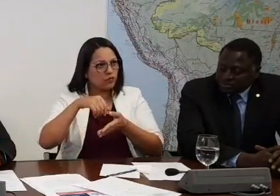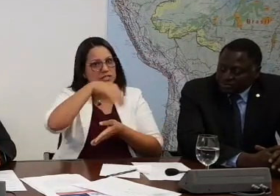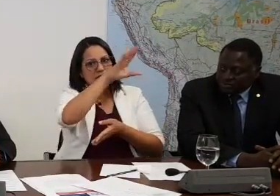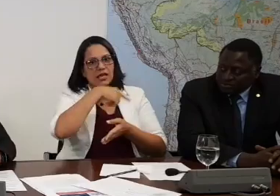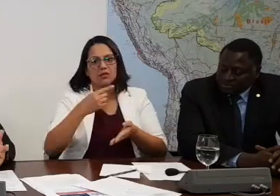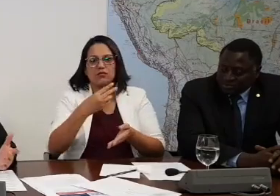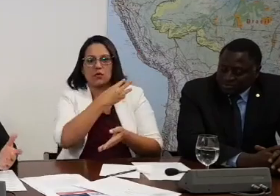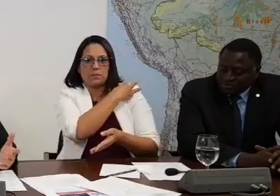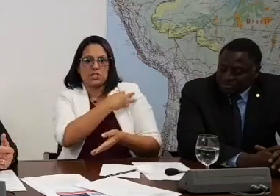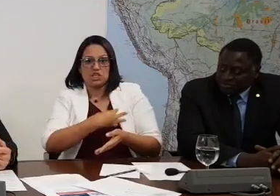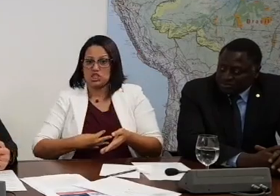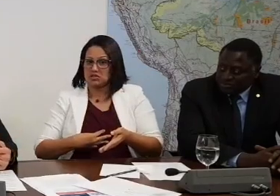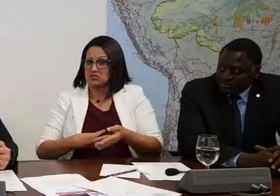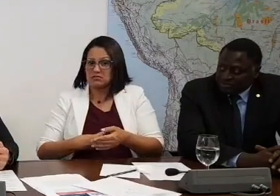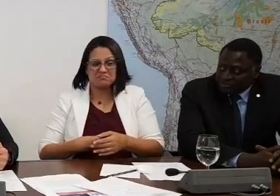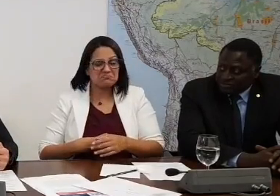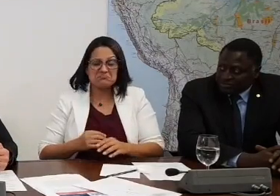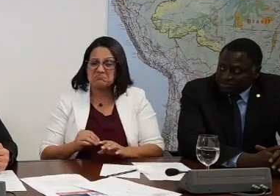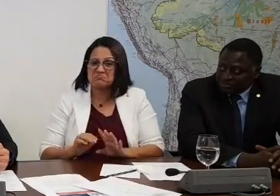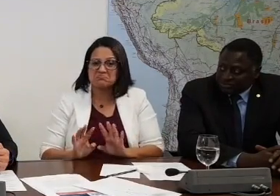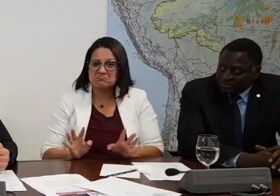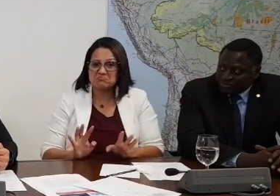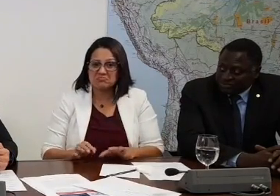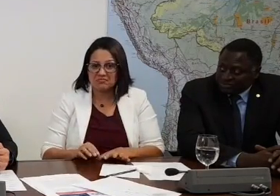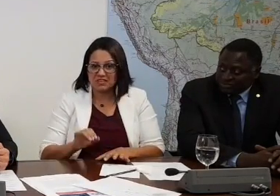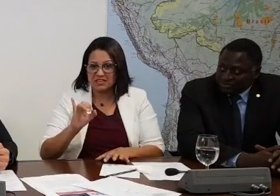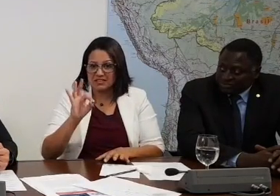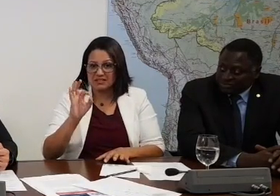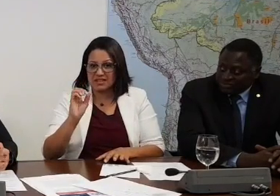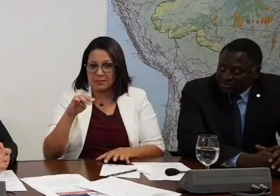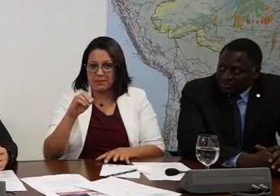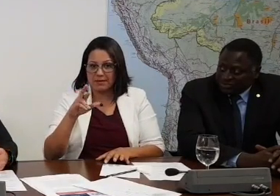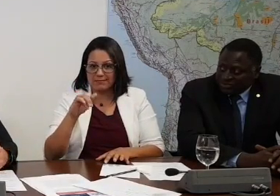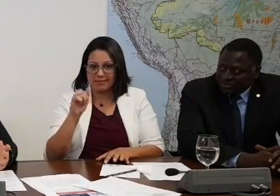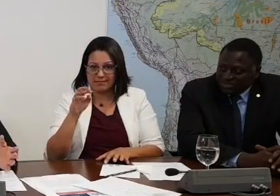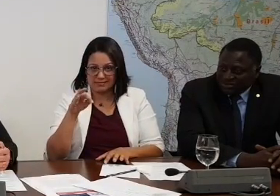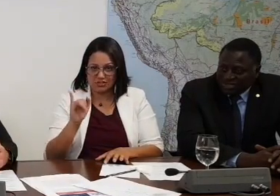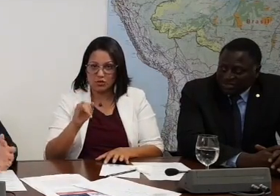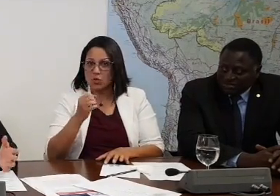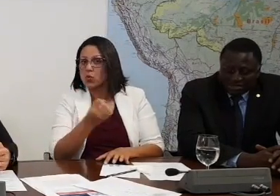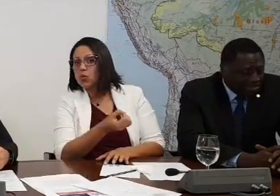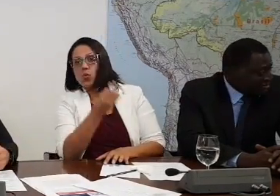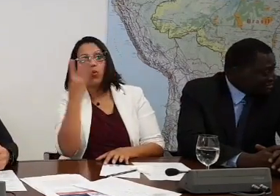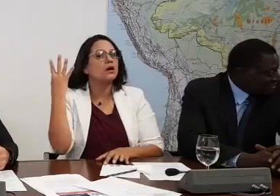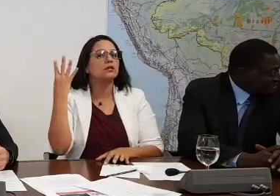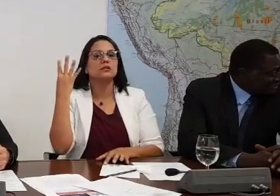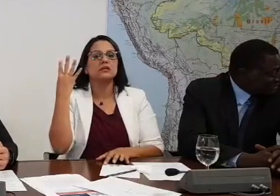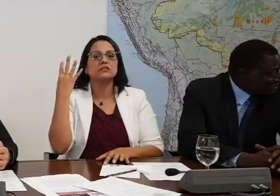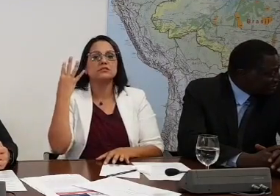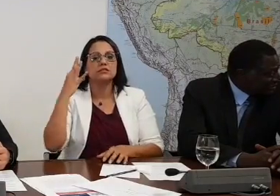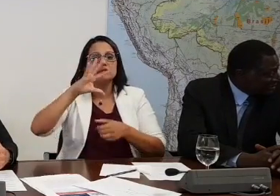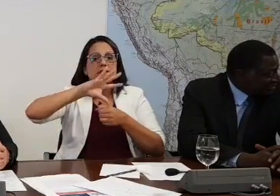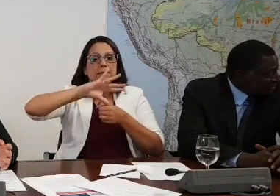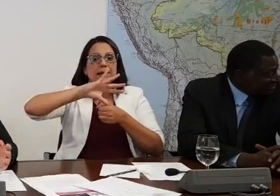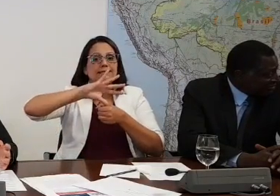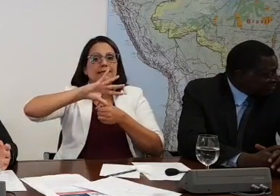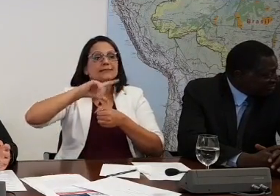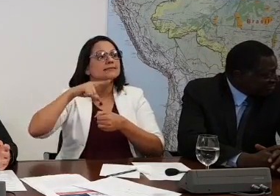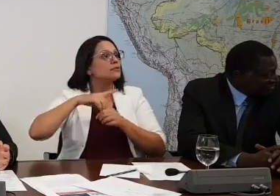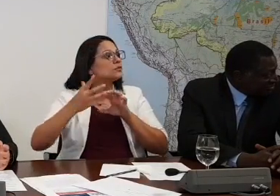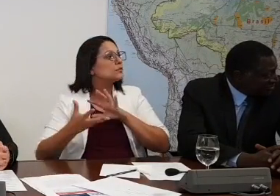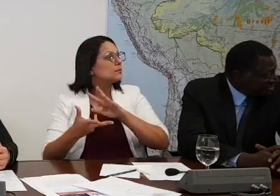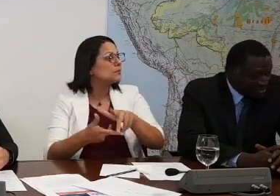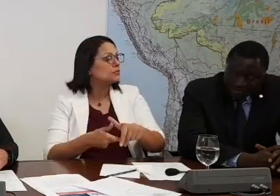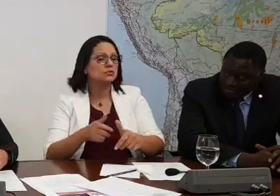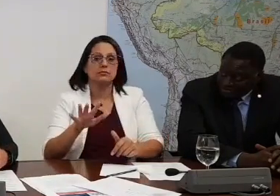ministro das Relações Exteriores. Alguém de Itamaraty, quantos embaixadas temos no mundo aqui? Há tempo, Não, mais de 120.